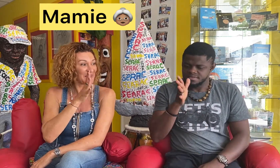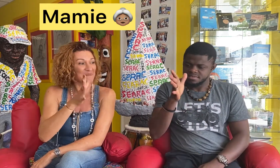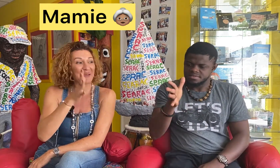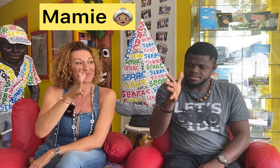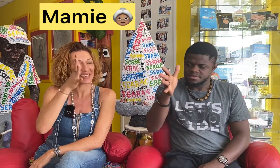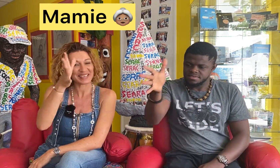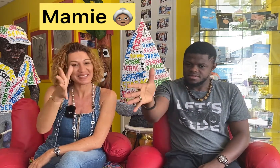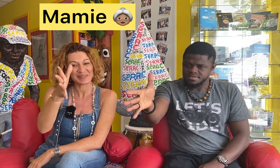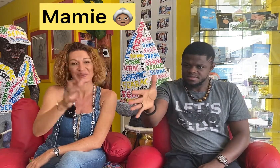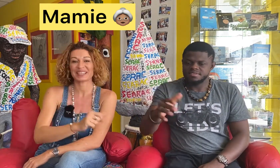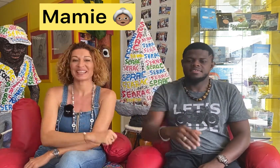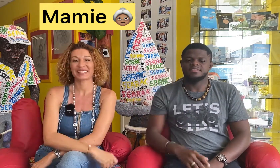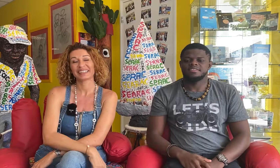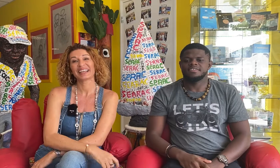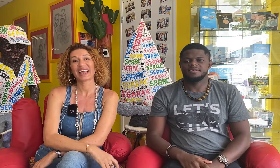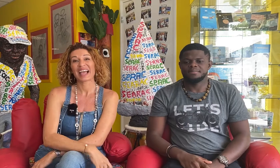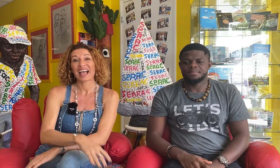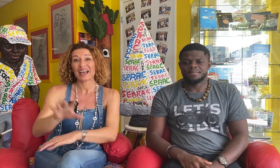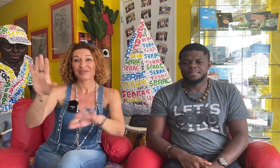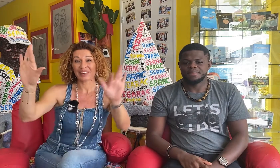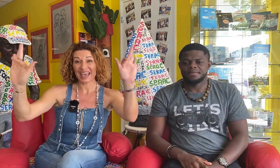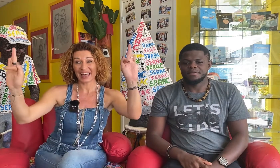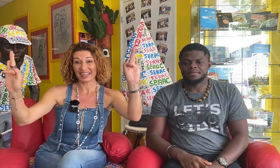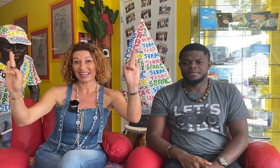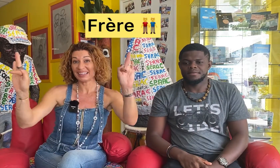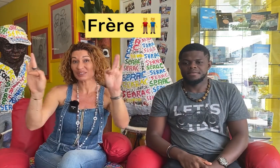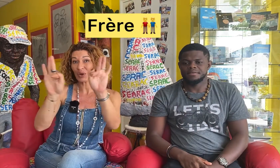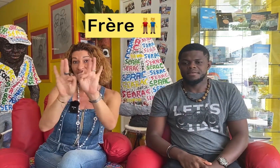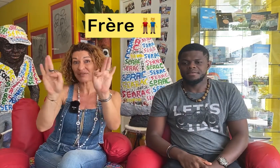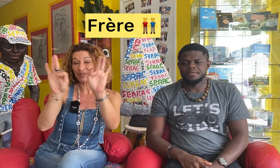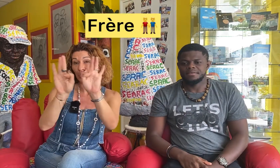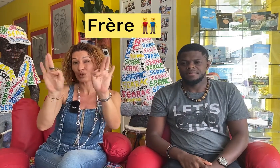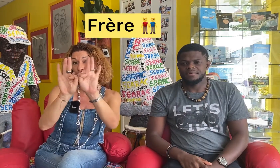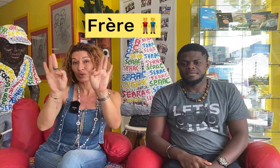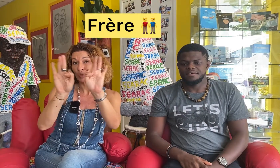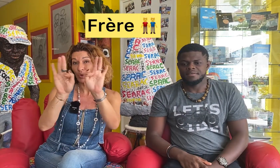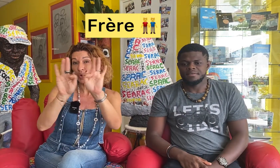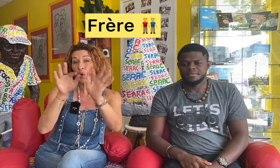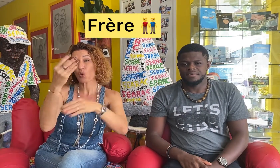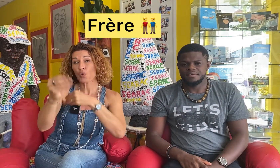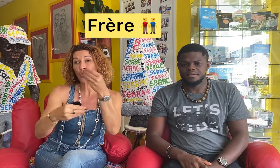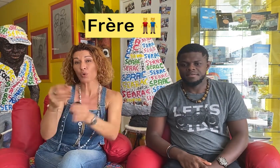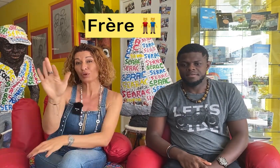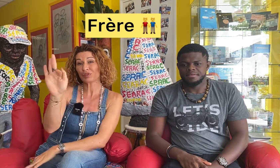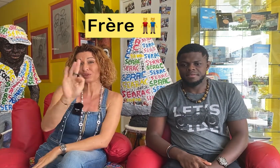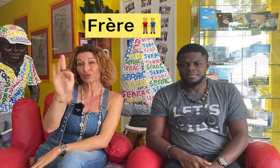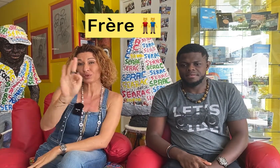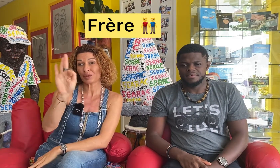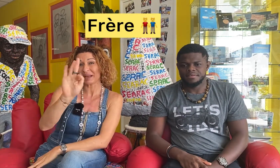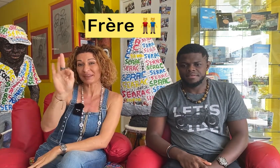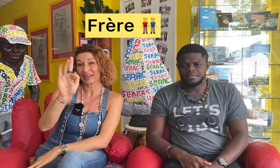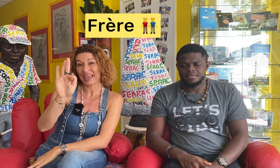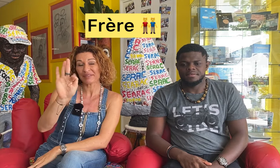Mamie. Mamie. Ok. Frère. La lettre F. Ou, on peut le faire d'une seule main. F.